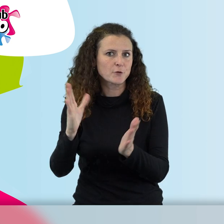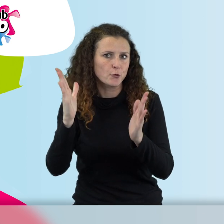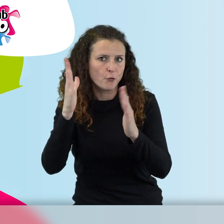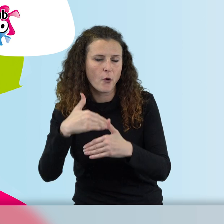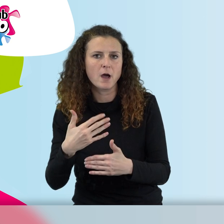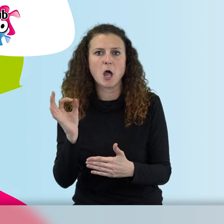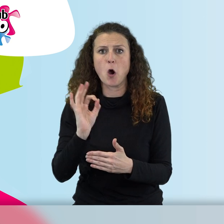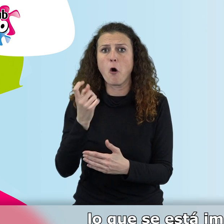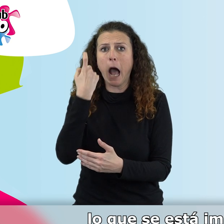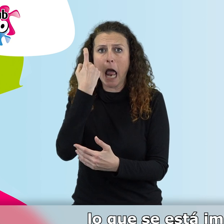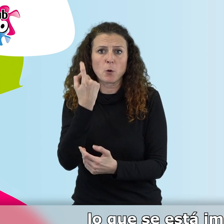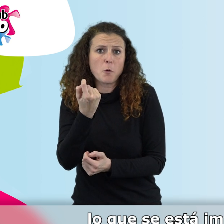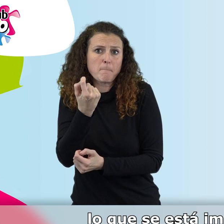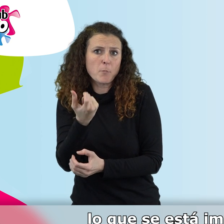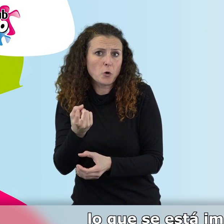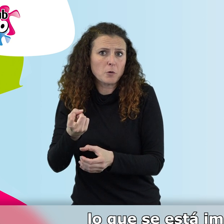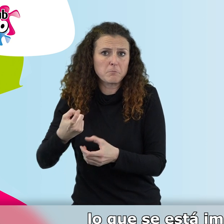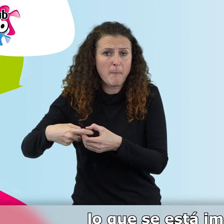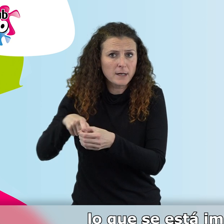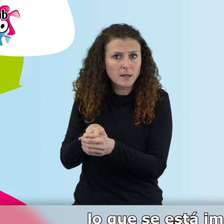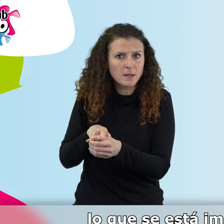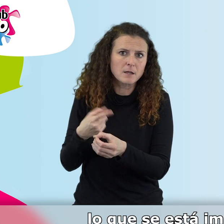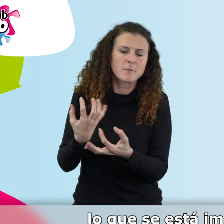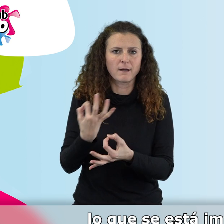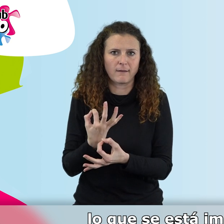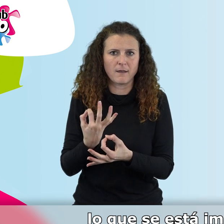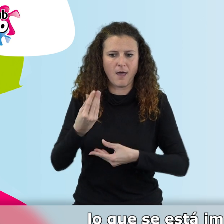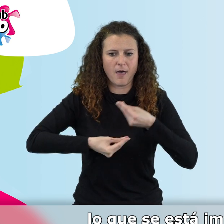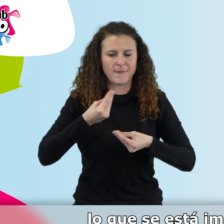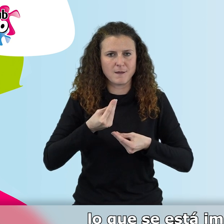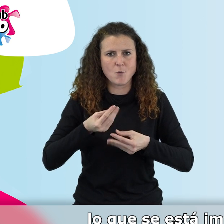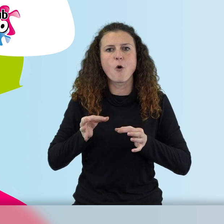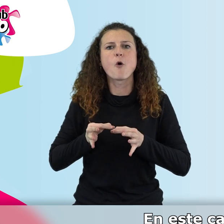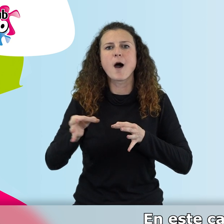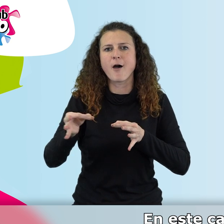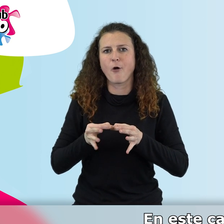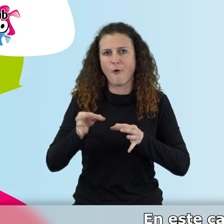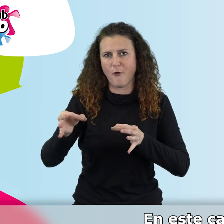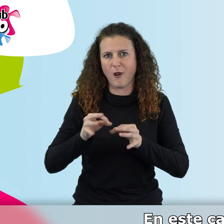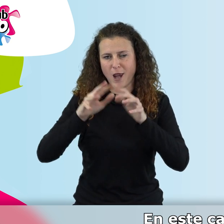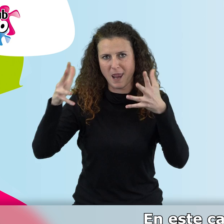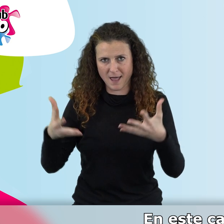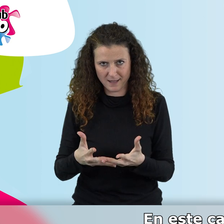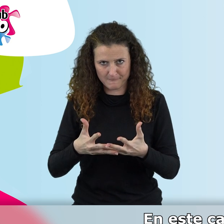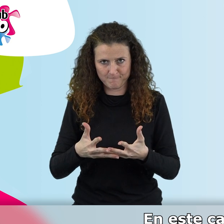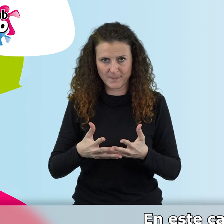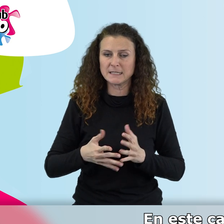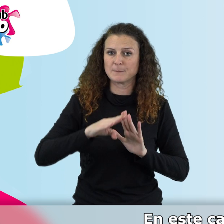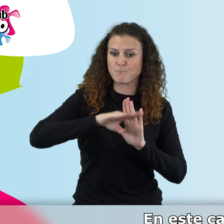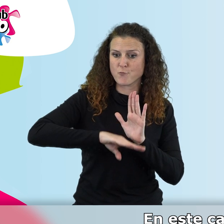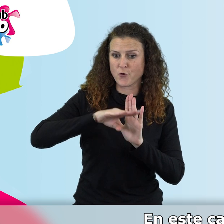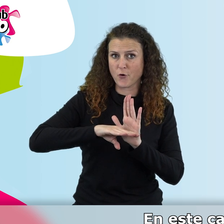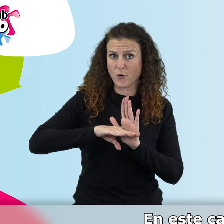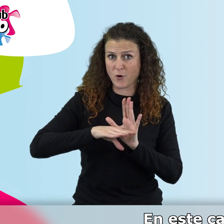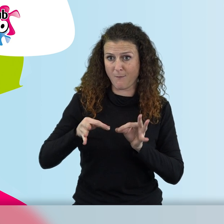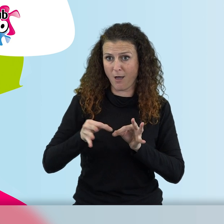o hay muy pocos alumnos, lo que se está implantando es la modalidad online interactiva. En este caso, el programa es